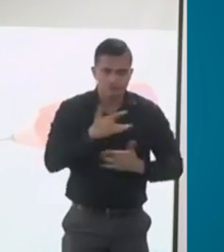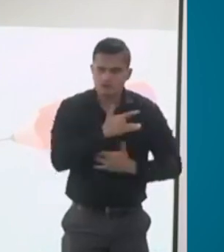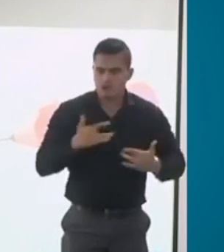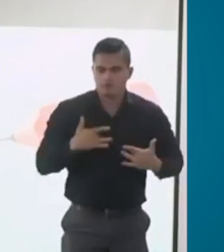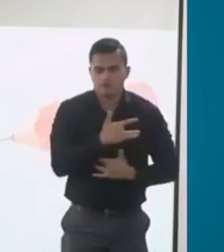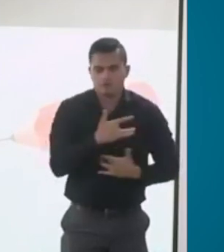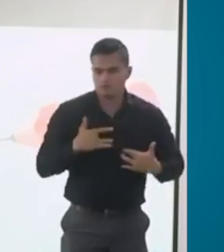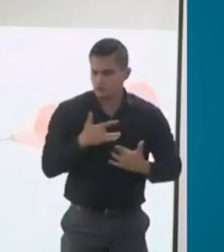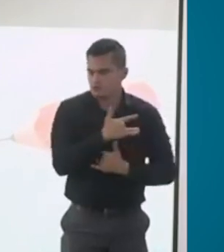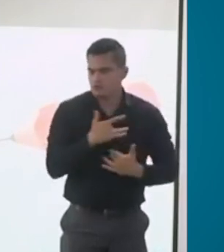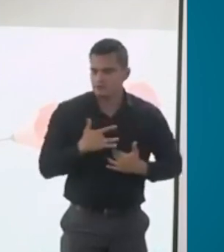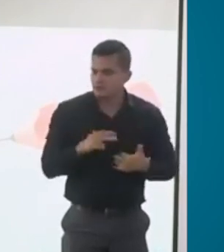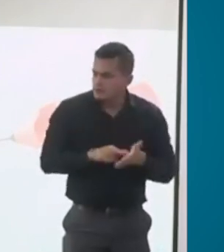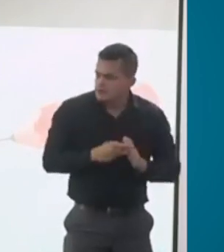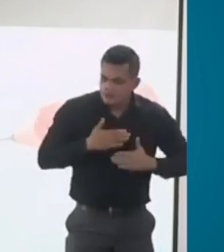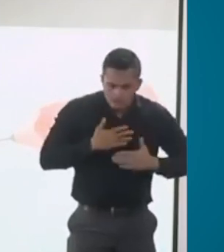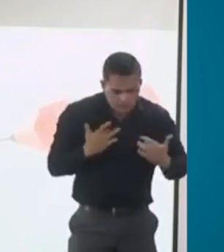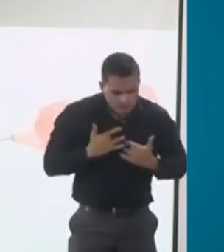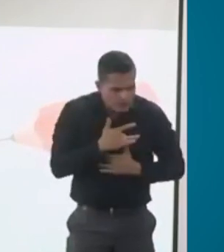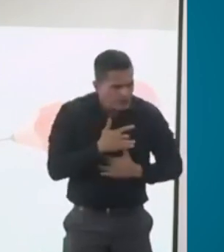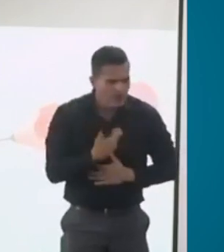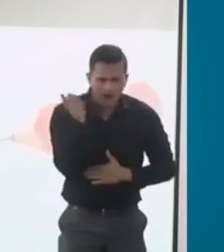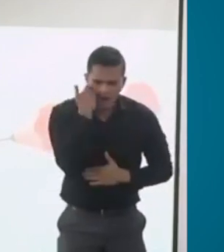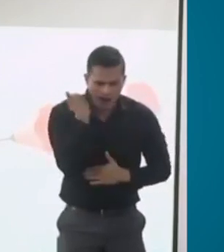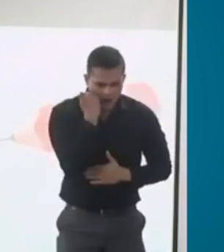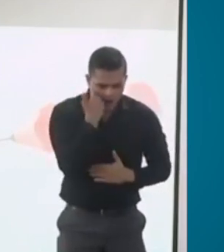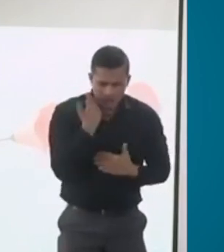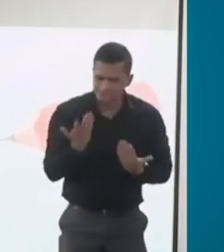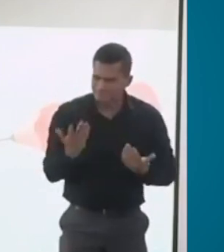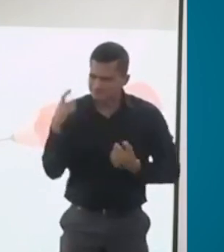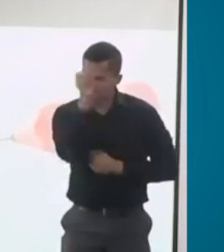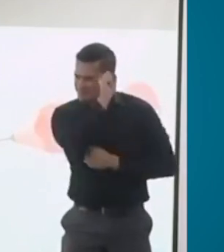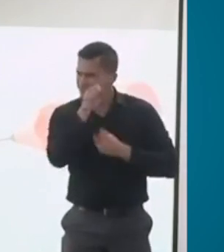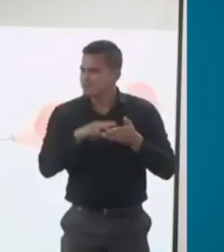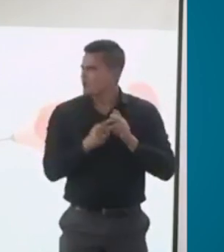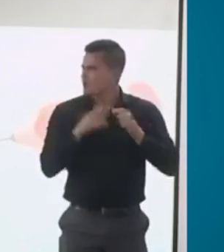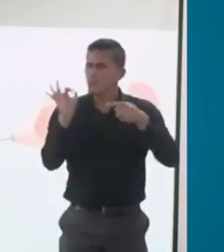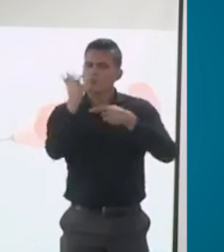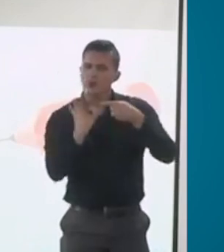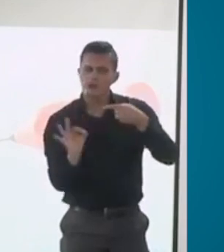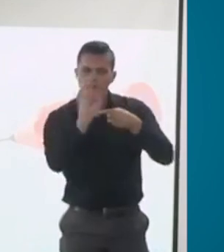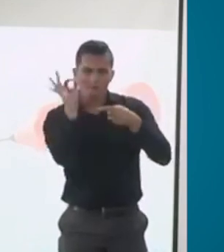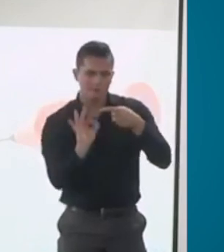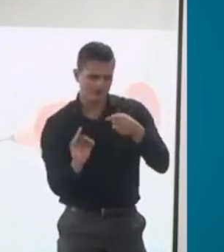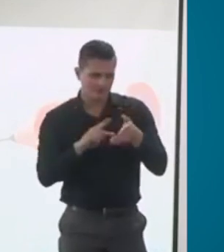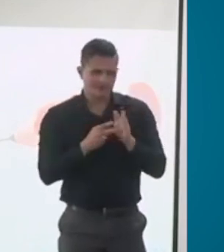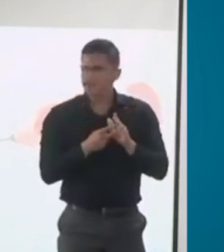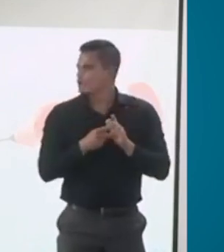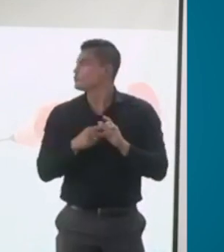digamos, ese gran título es… ¿Ese es porcentaje o lo de las indemnizaciones? ¿Cuál de los dos?